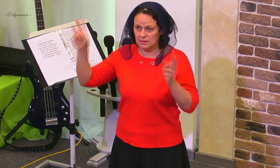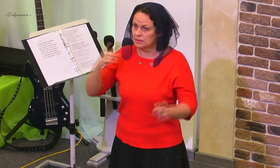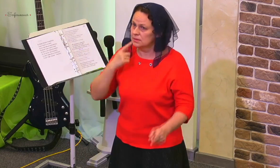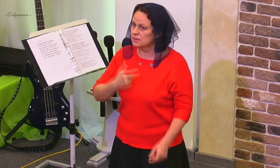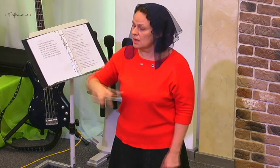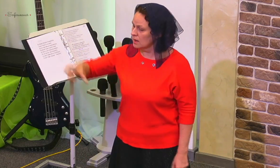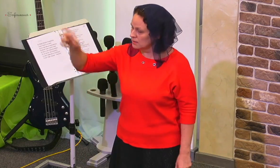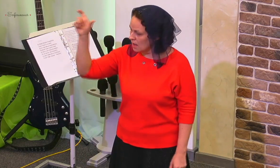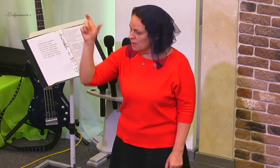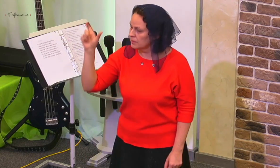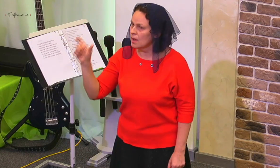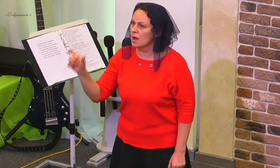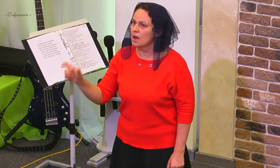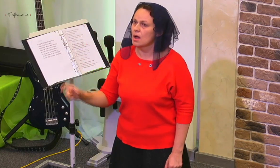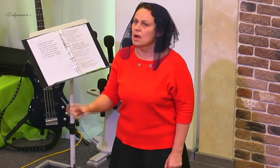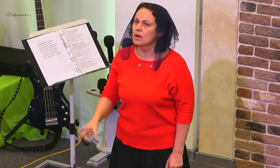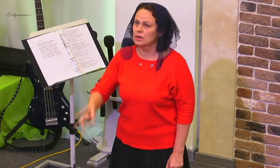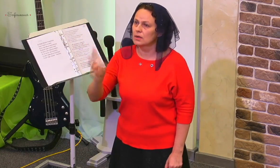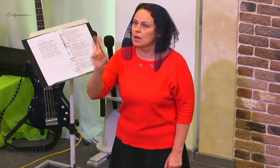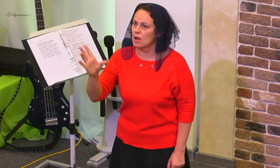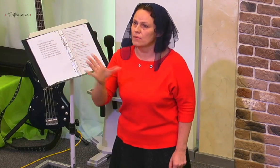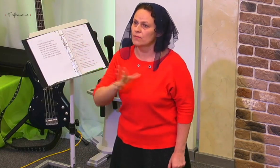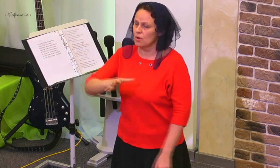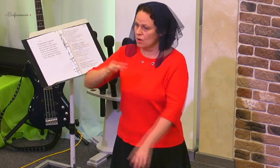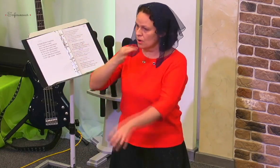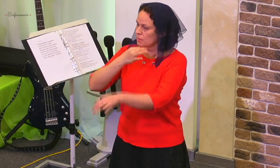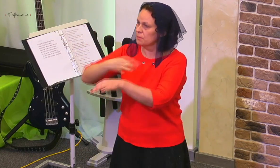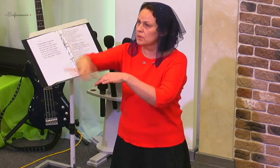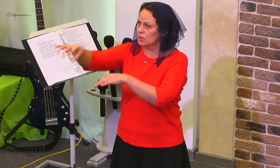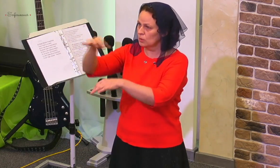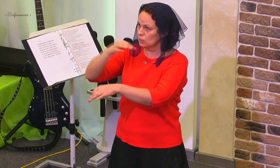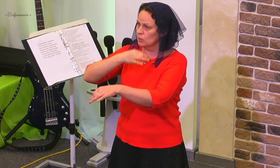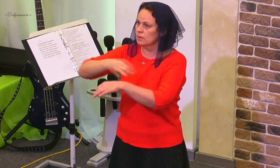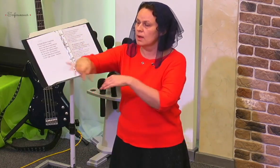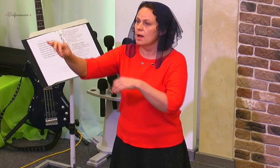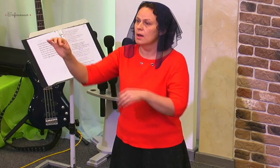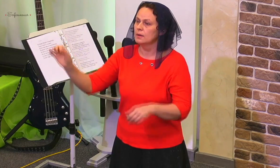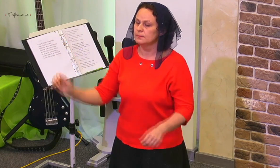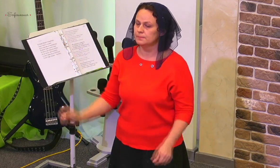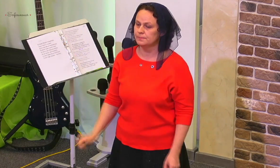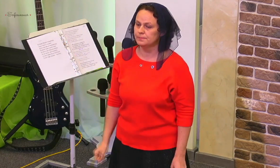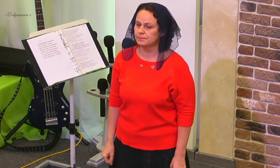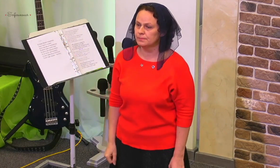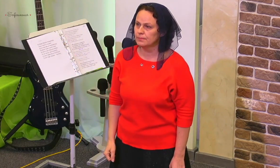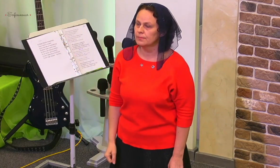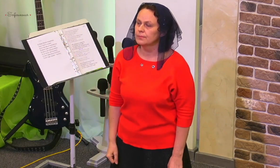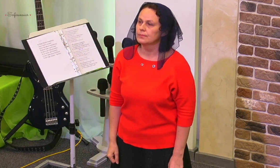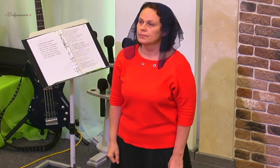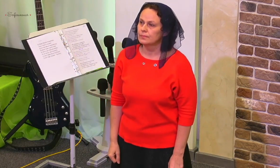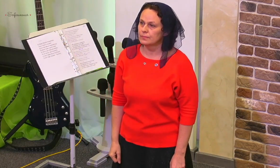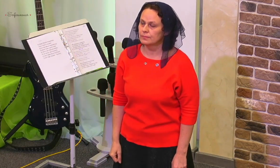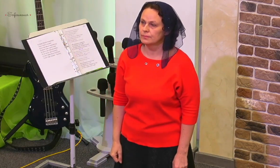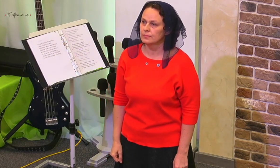не знал солдат, кого бьет рука Только он